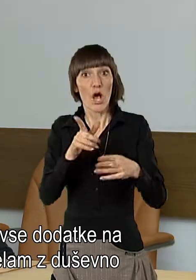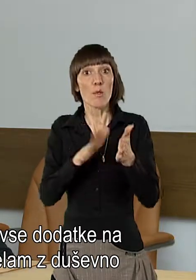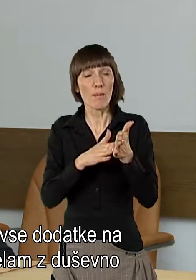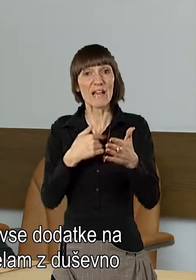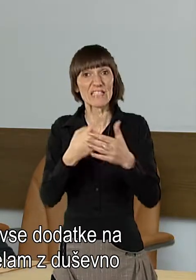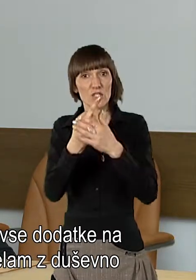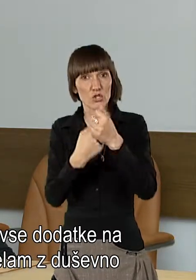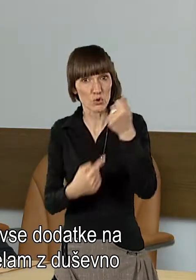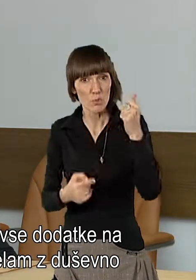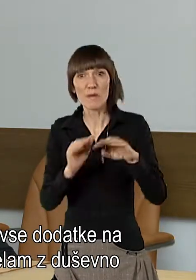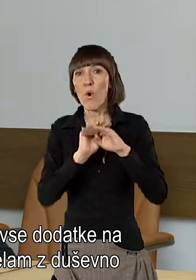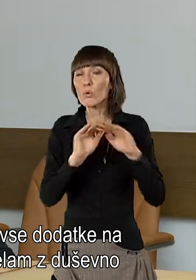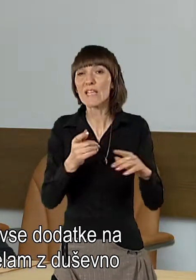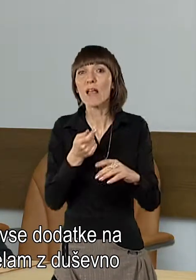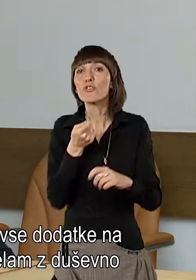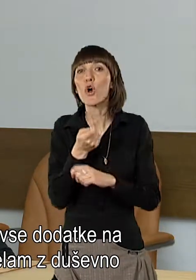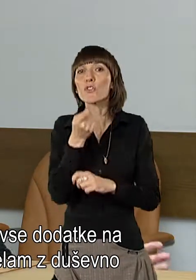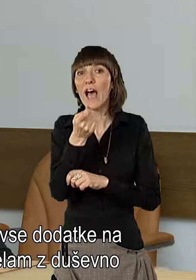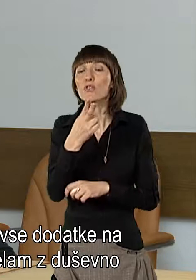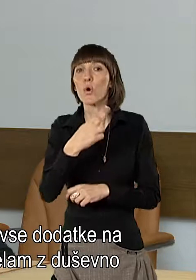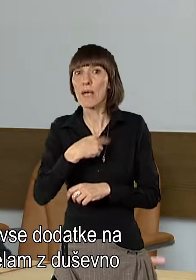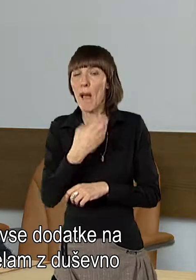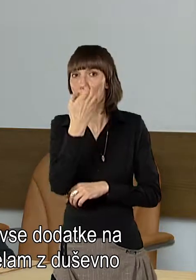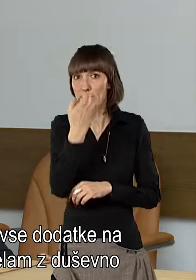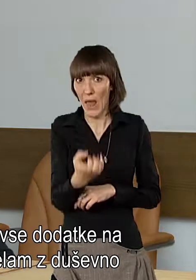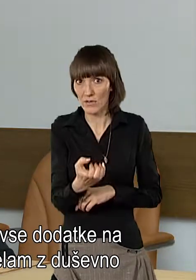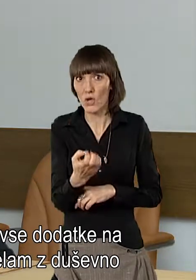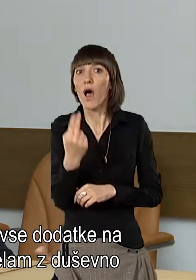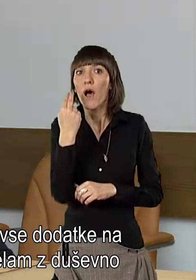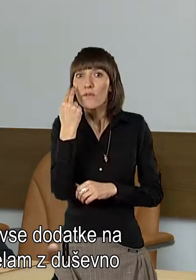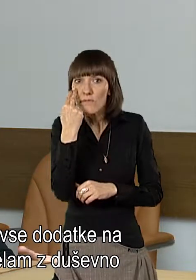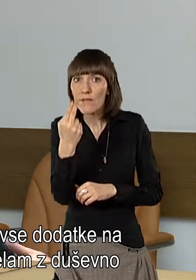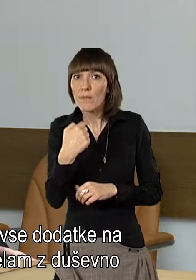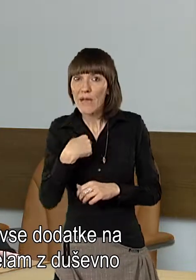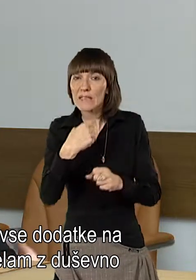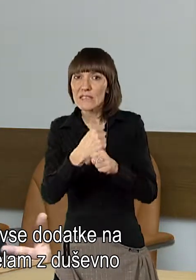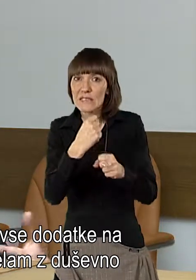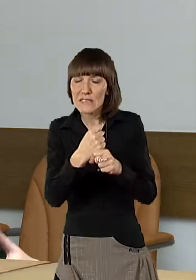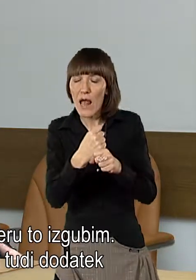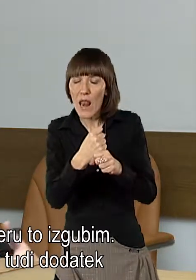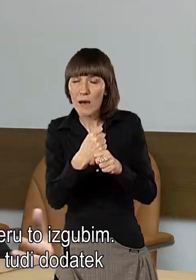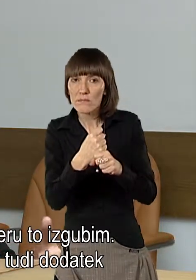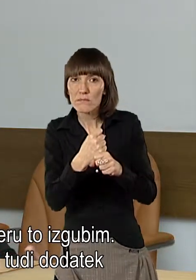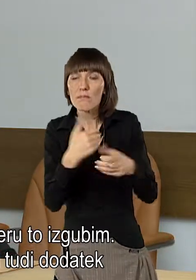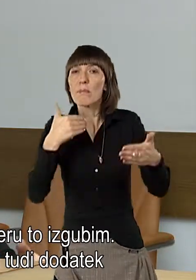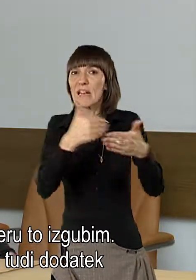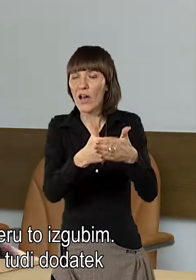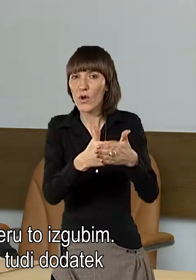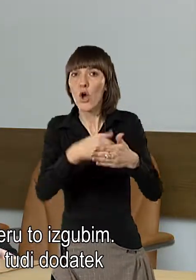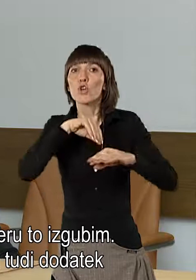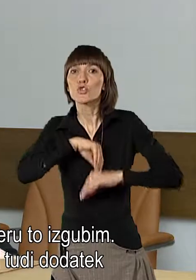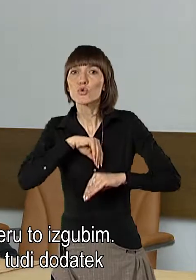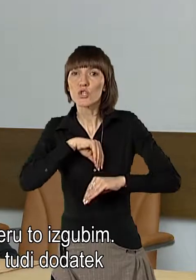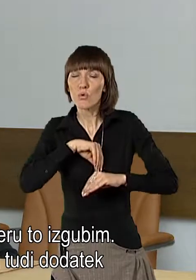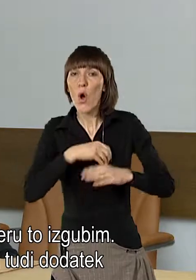pomeni, da izgubim pravzaprav čez vse dodatke, ki jih imam na plačo, glede na to, da delam z duševno malo razvitevimi osebami, imam